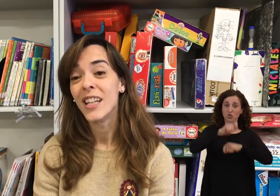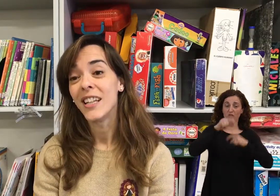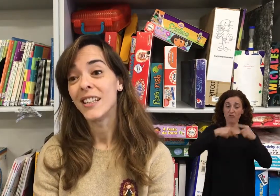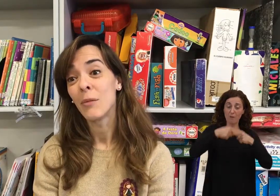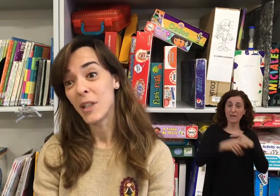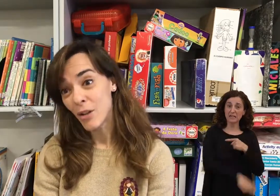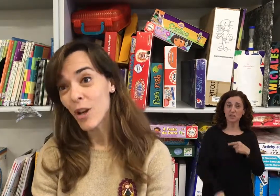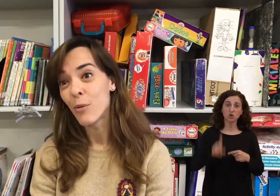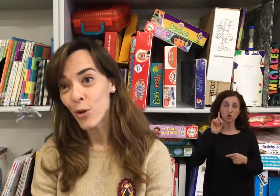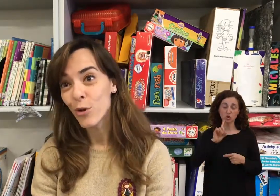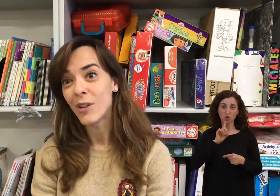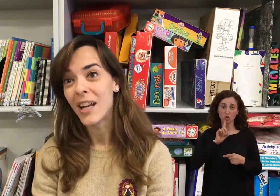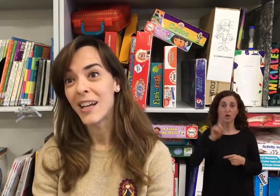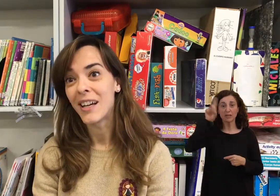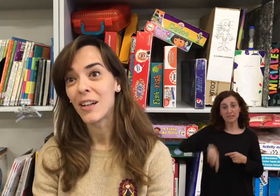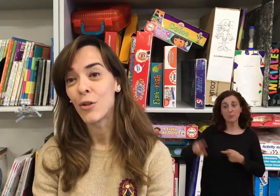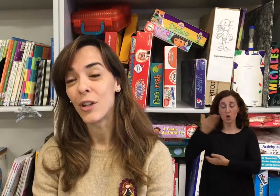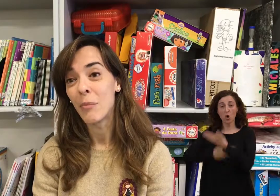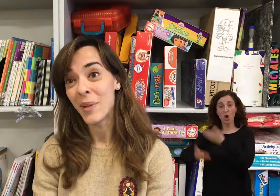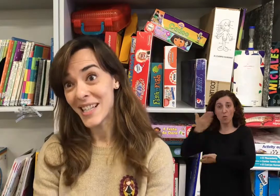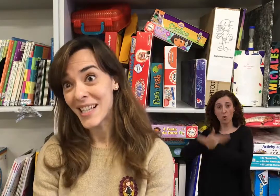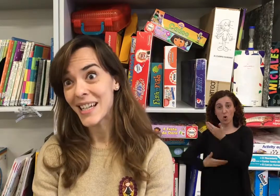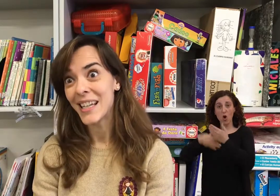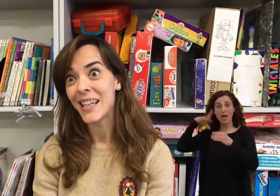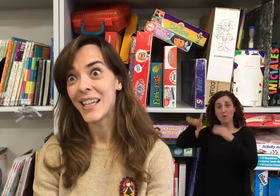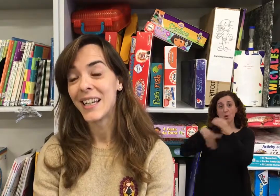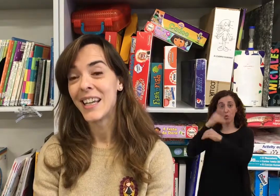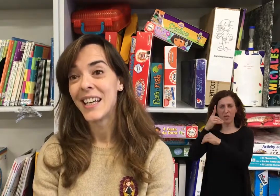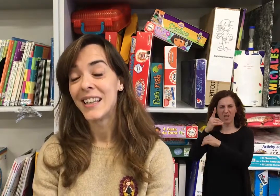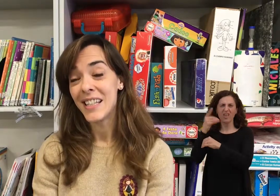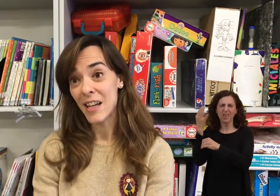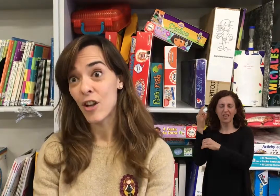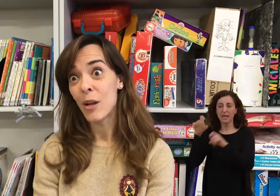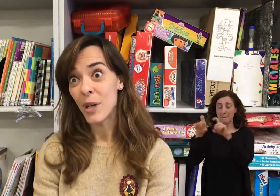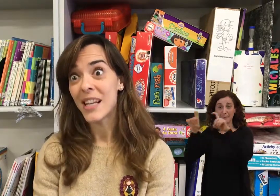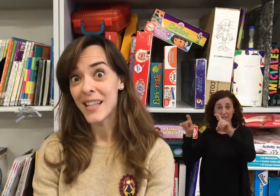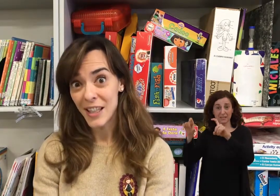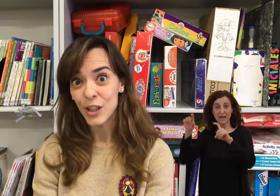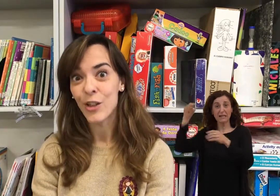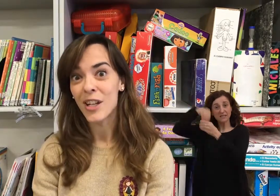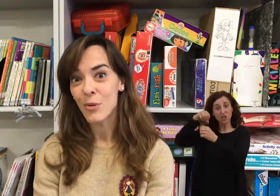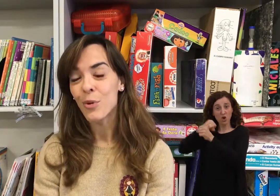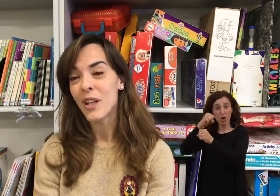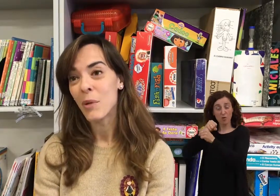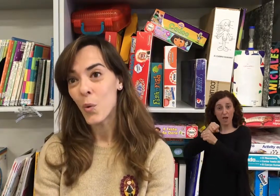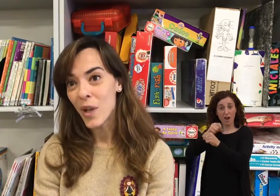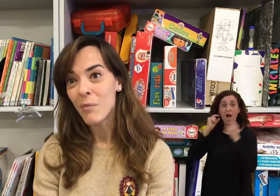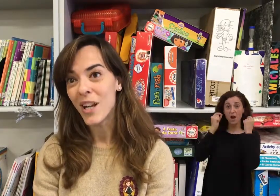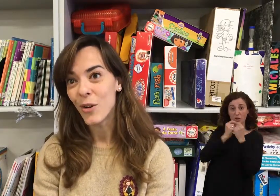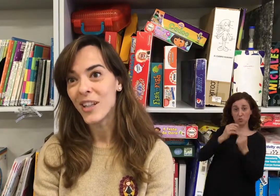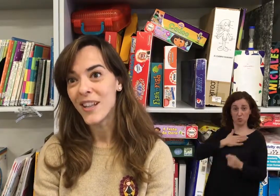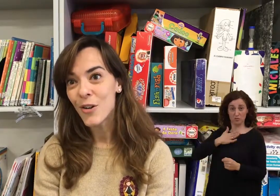y también colaboro con la empresa de inserción laboral que está dentro de Aransburg, MQD, mira lo que te digo.